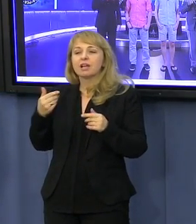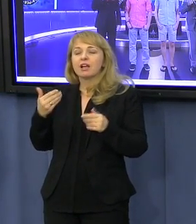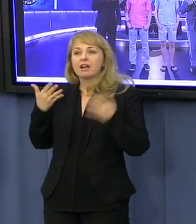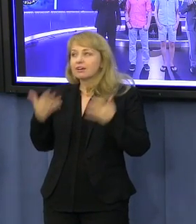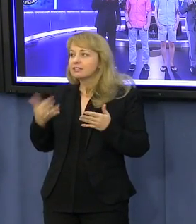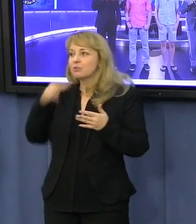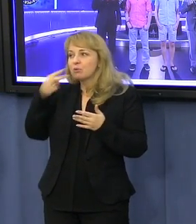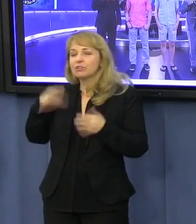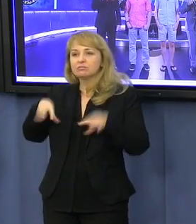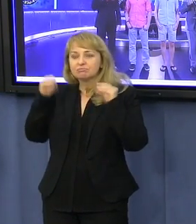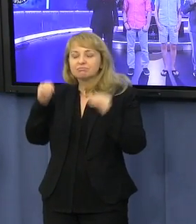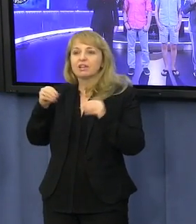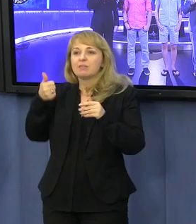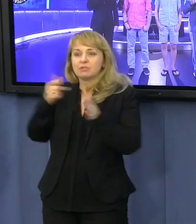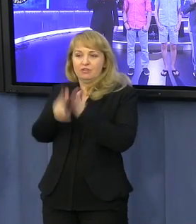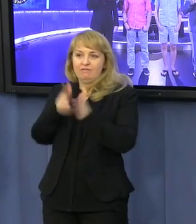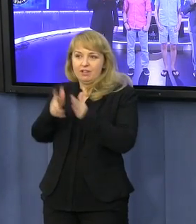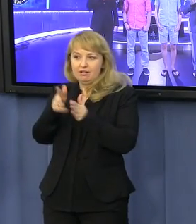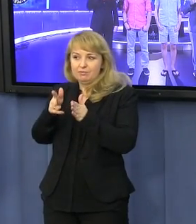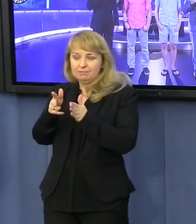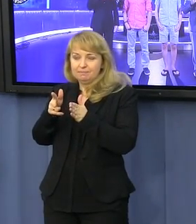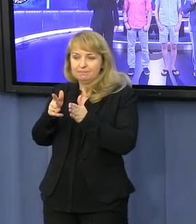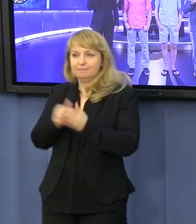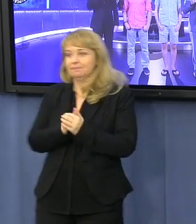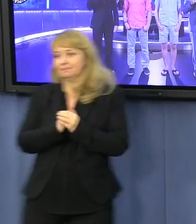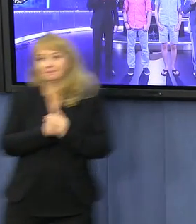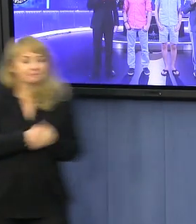gościa, zaczniemy małą prezentacją filmową.